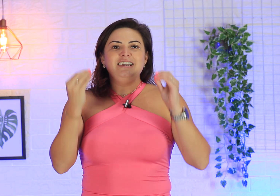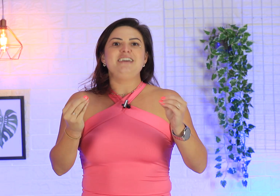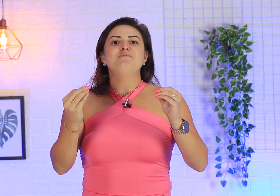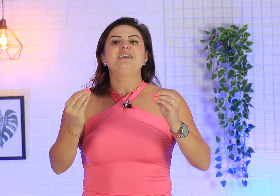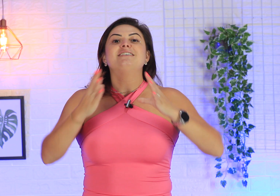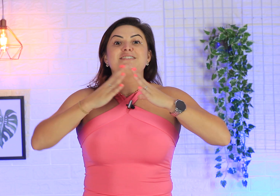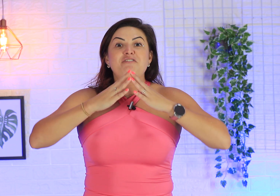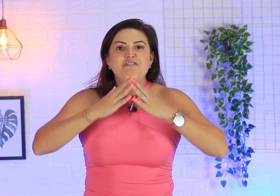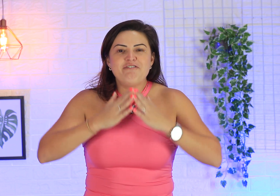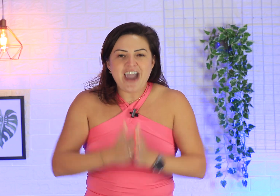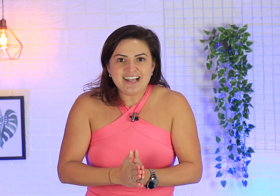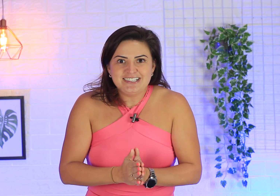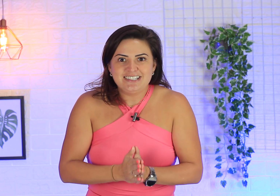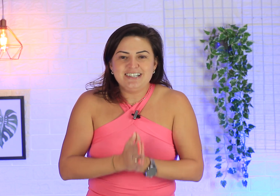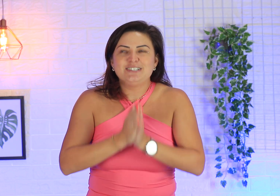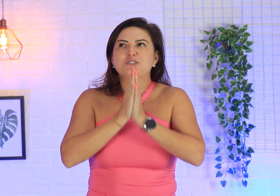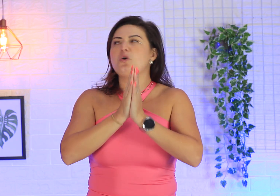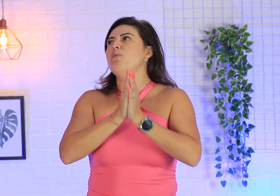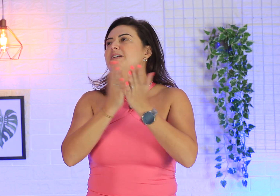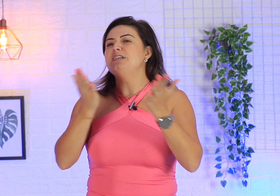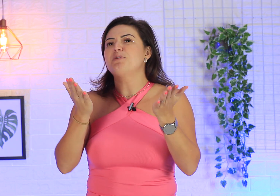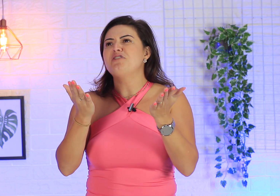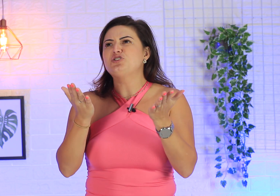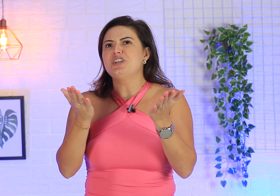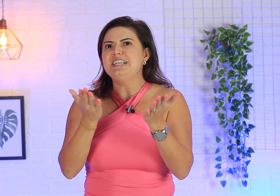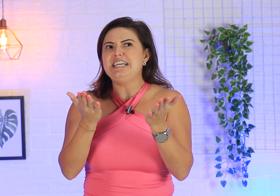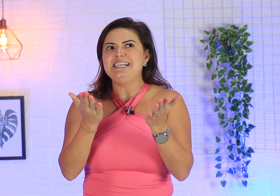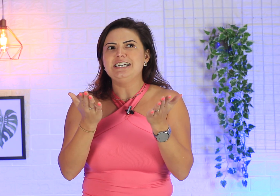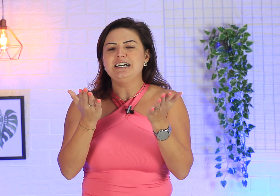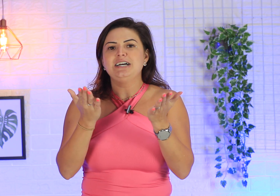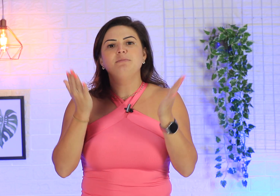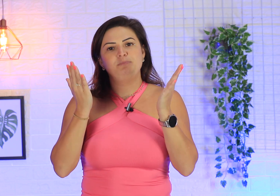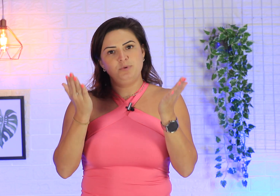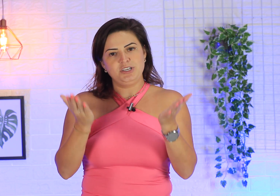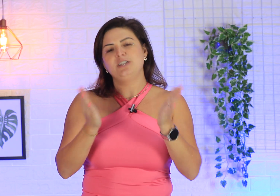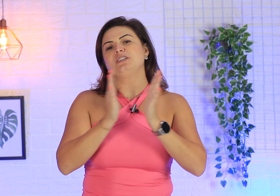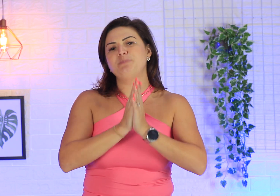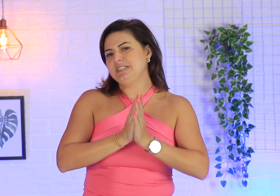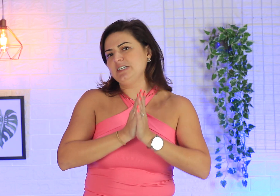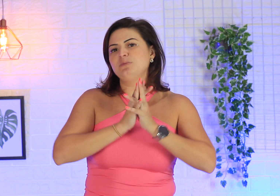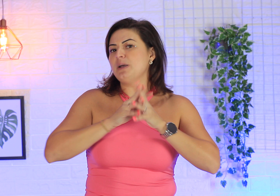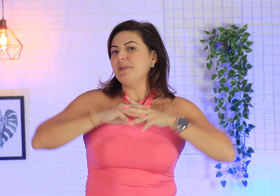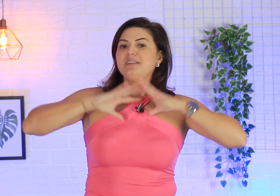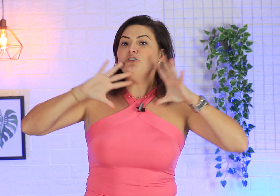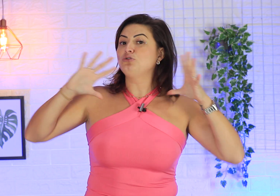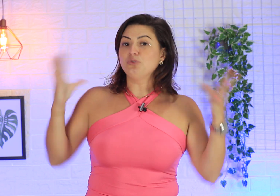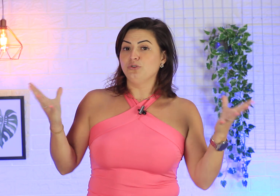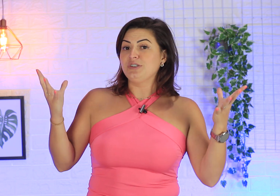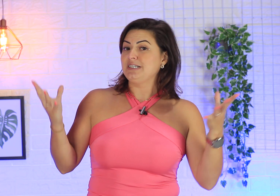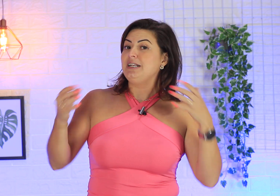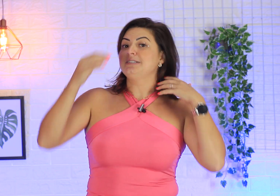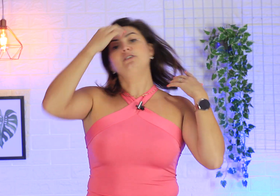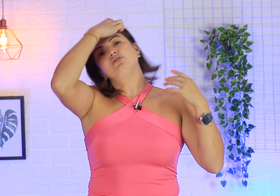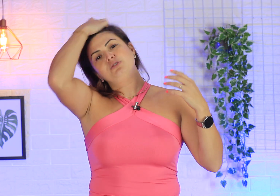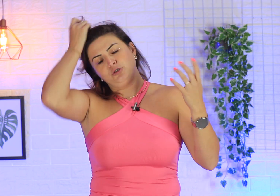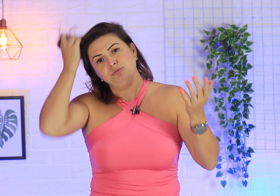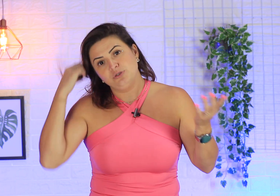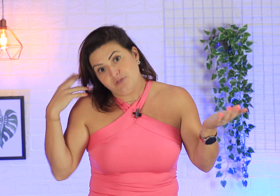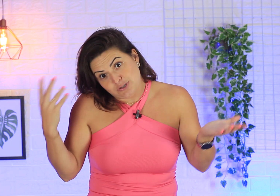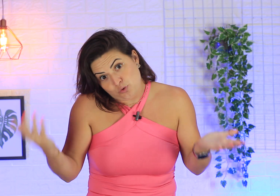libras, fezes. Como assim, professora Aninha? Porque nós precisamos aprender tudo, assinalizar tudo. Todo mundo faz